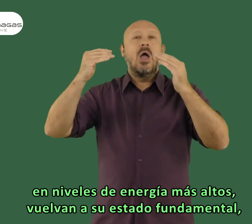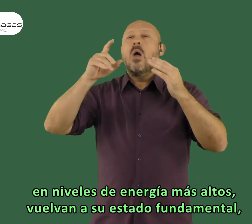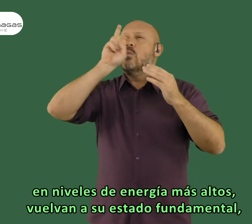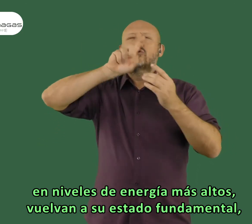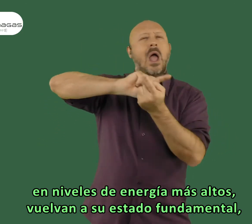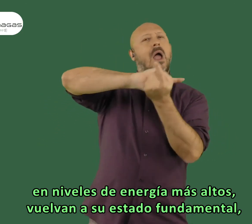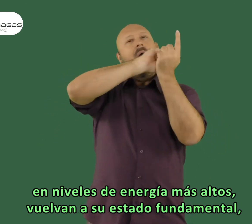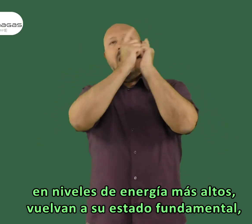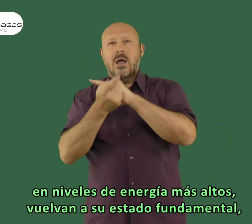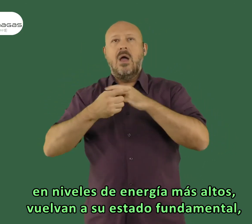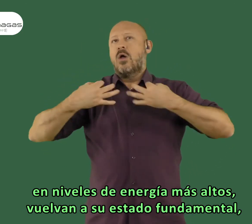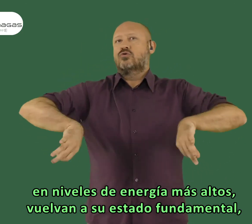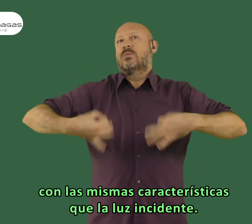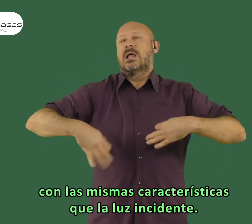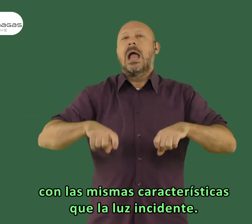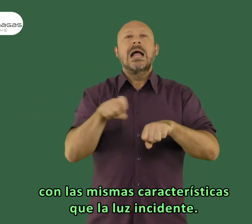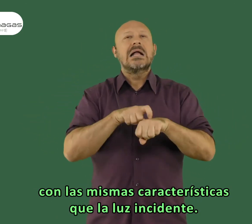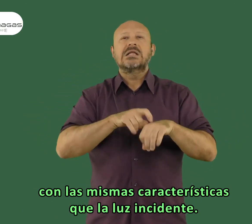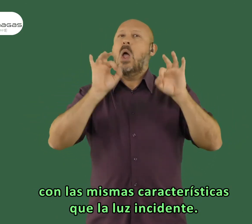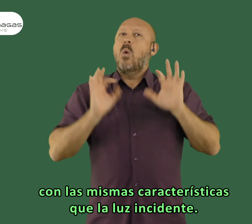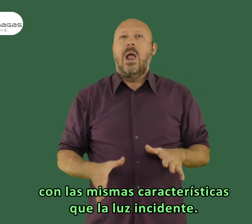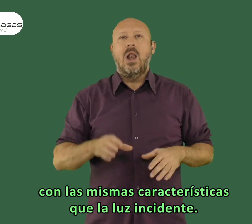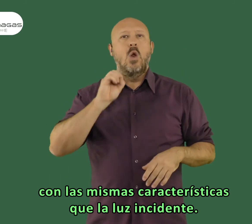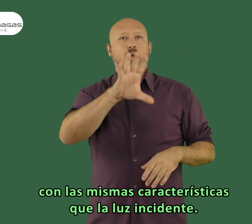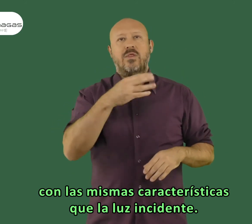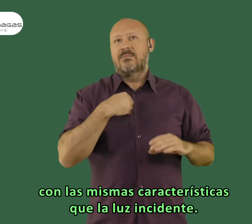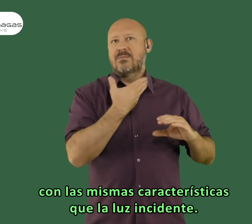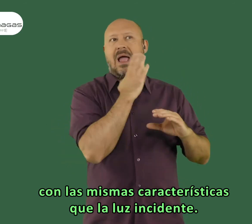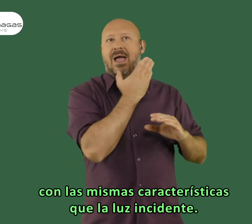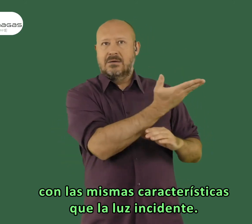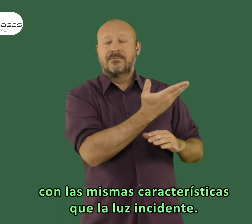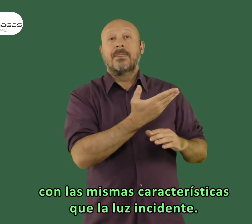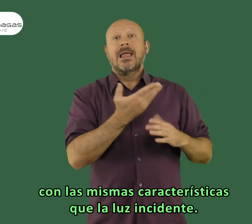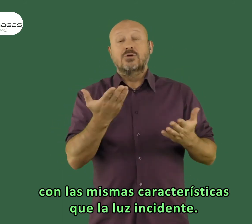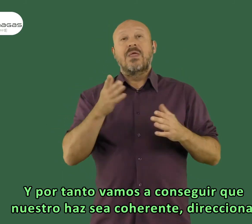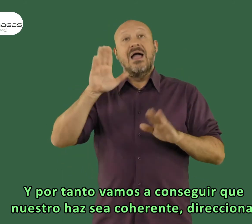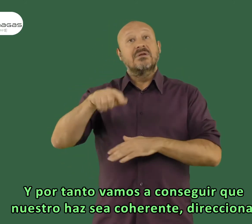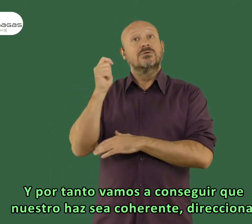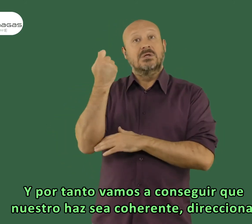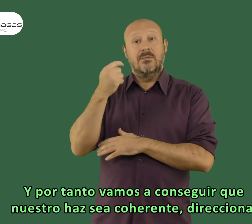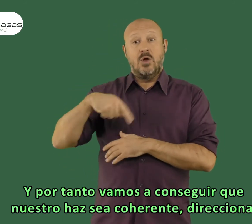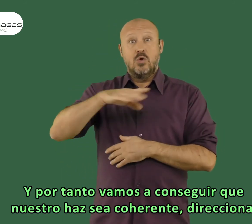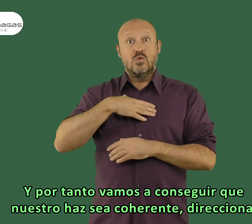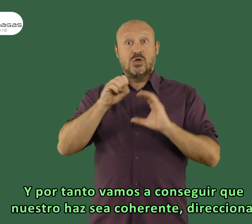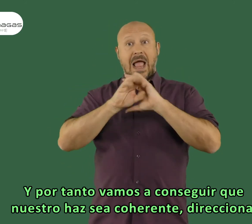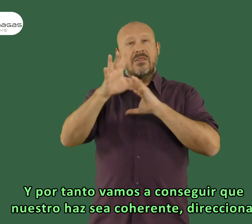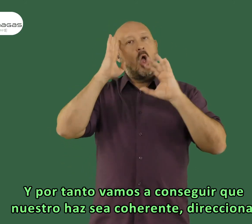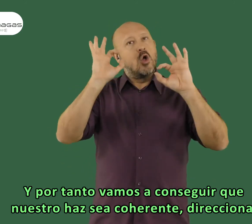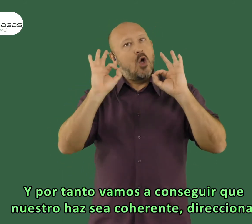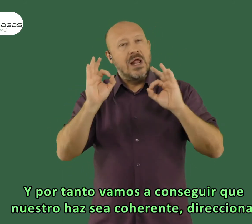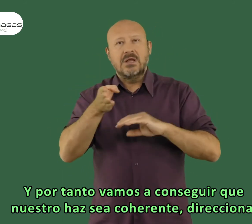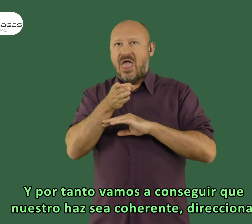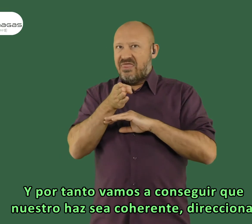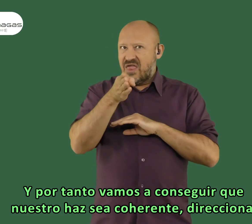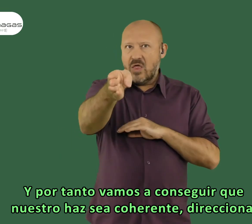energía más altos vuelvan a su estado fundamental con las mismas características que la luz incidente y por tanto vamos a conseguir que